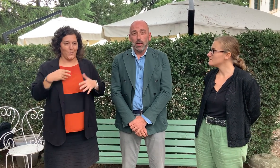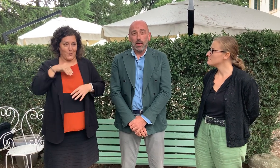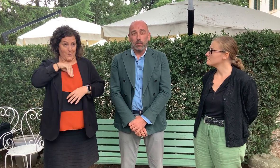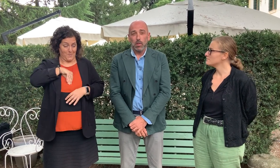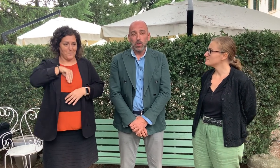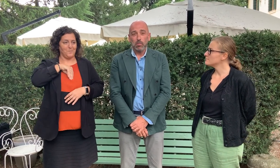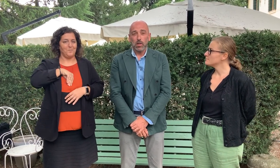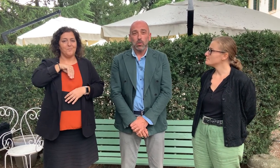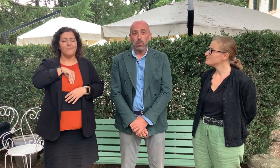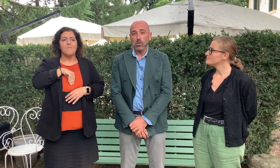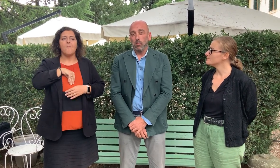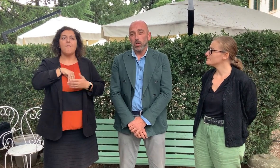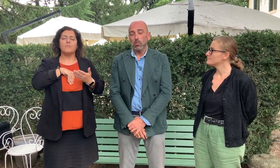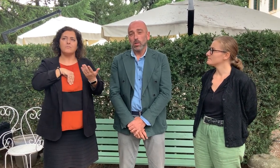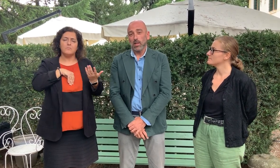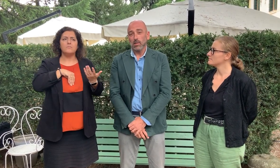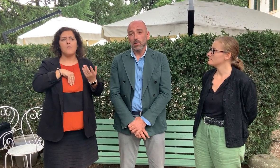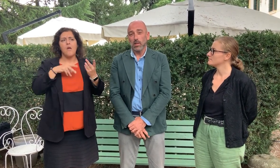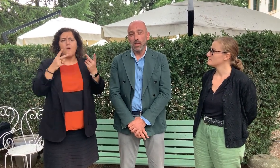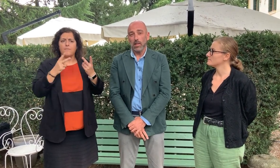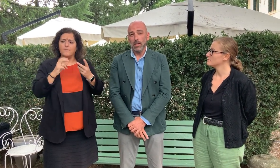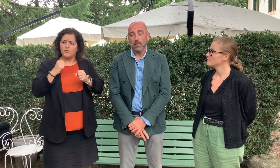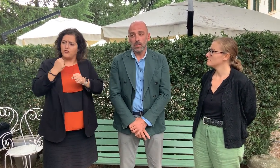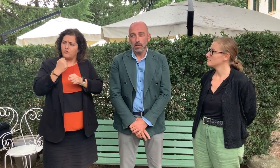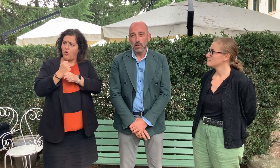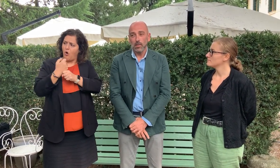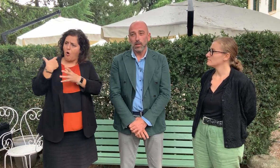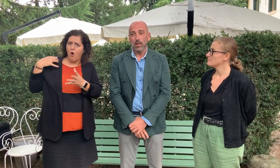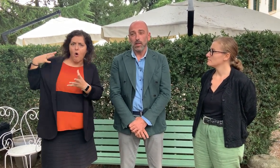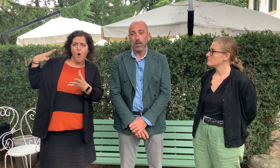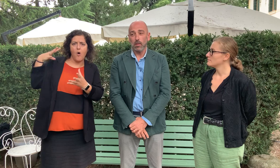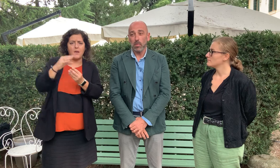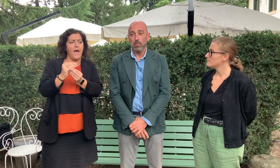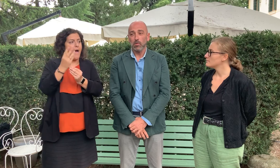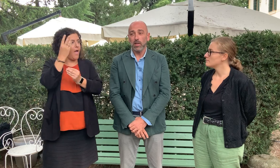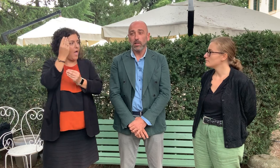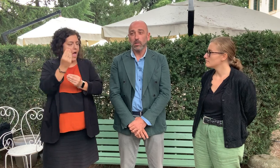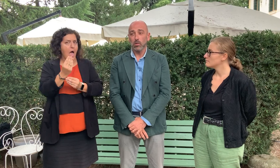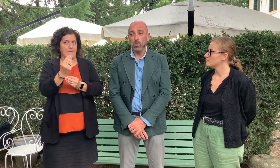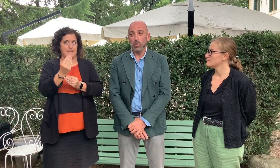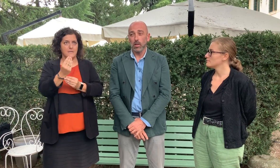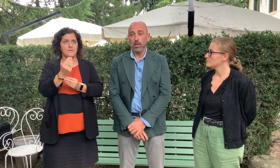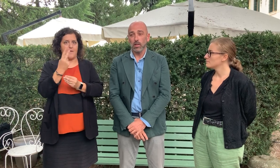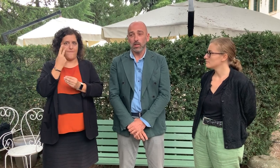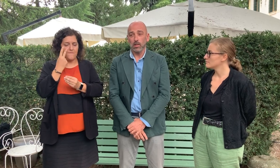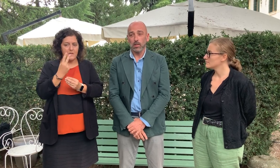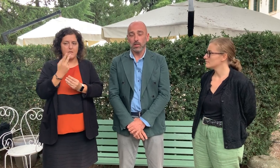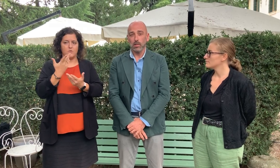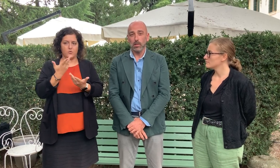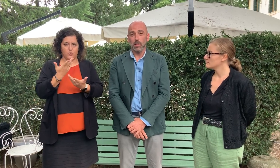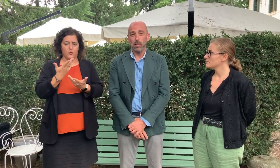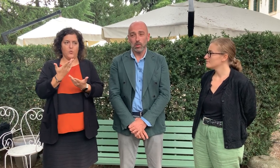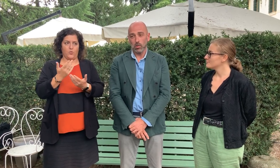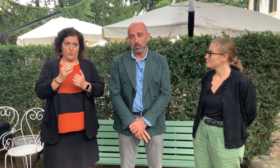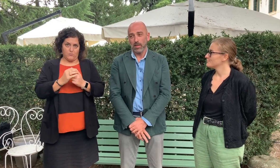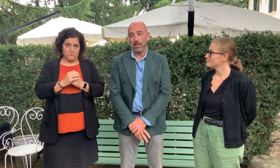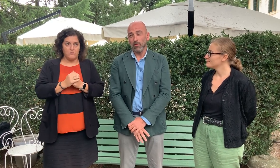Abbiamo ripercorso un po' tutta la storia di Lens, abbiamo visto il nostro padre e il